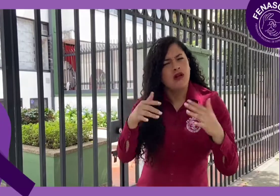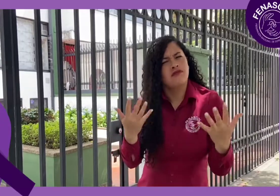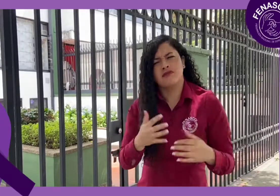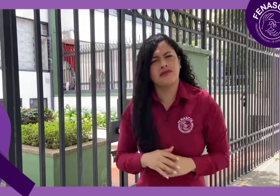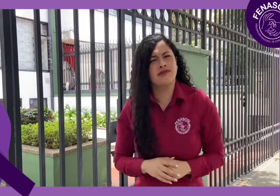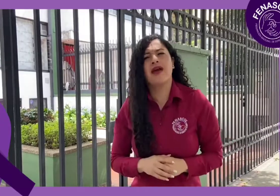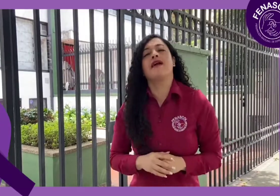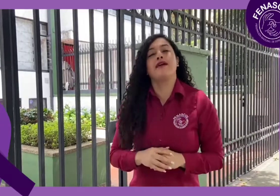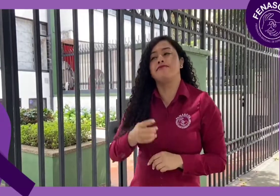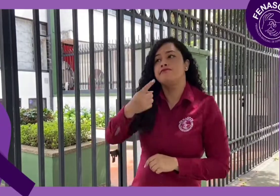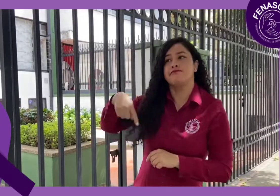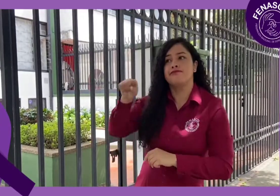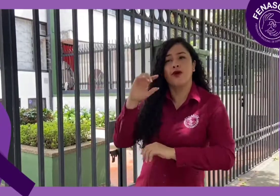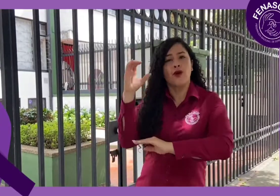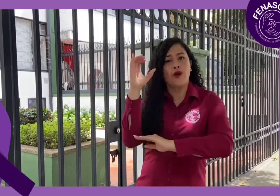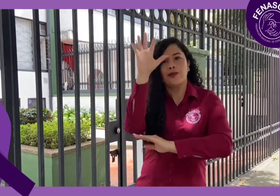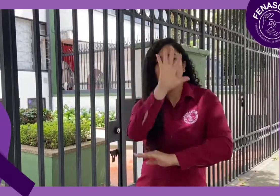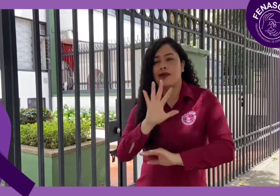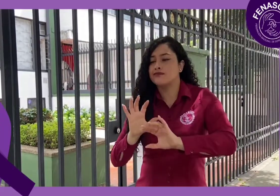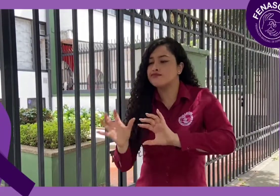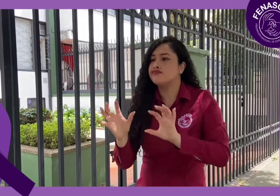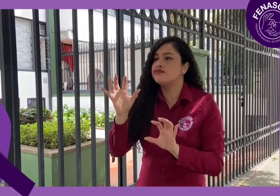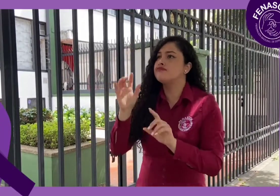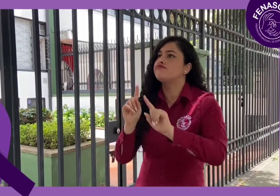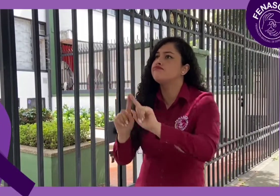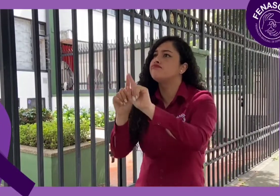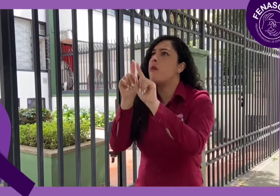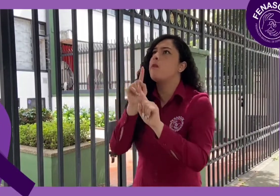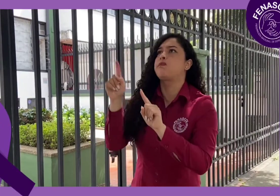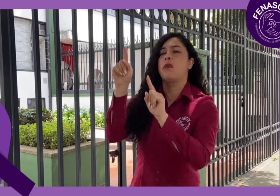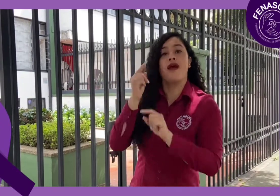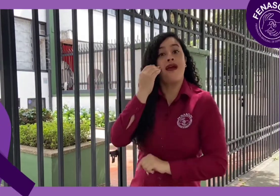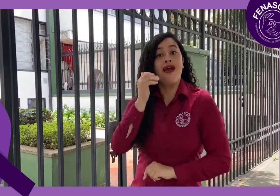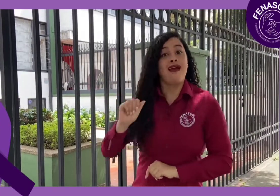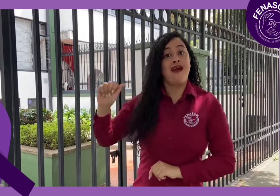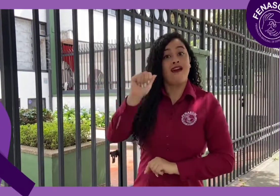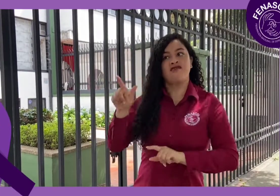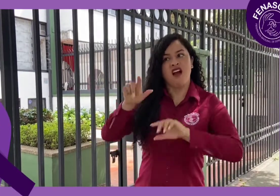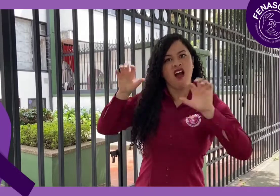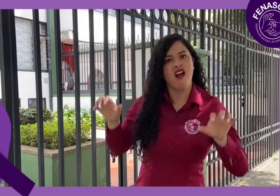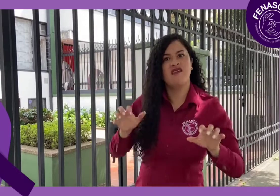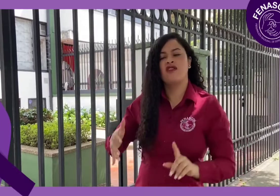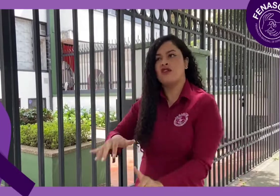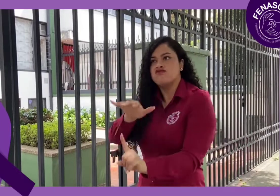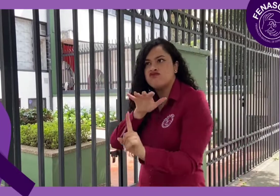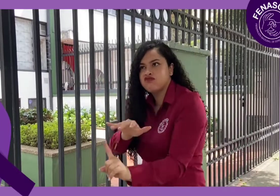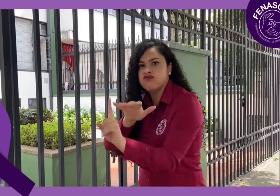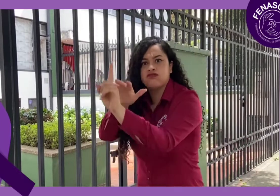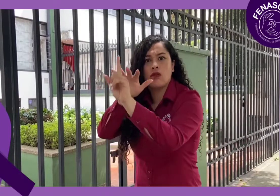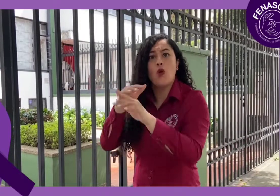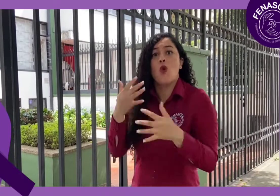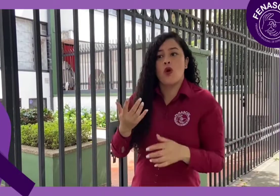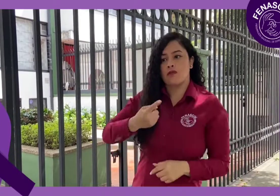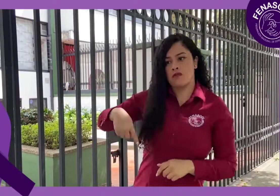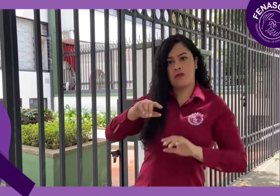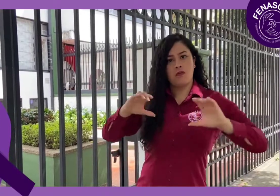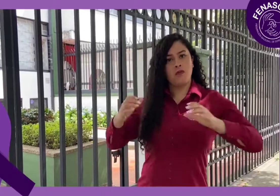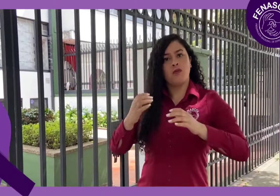activistas, gestionen e incidan en sus territorios, participen de grupos feministas,